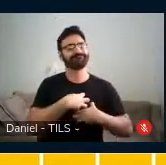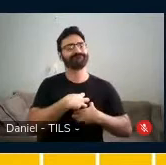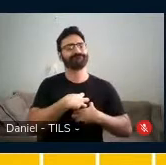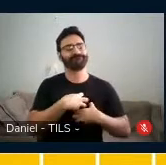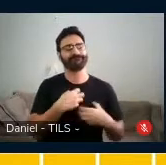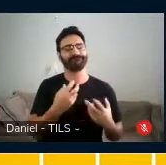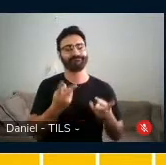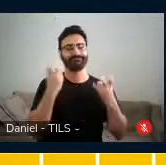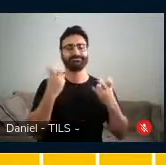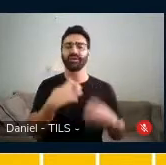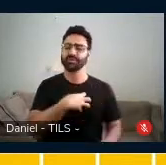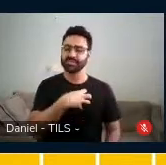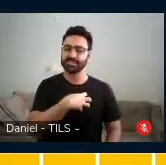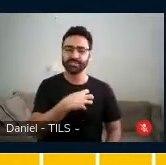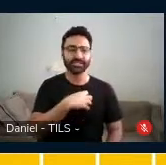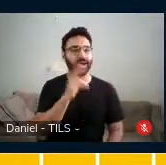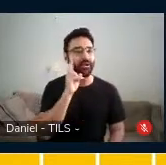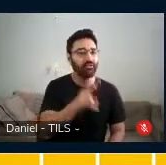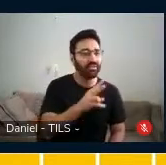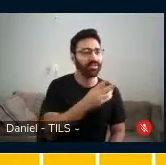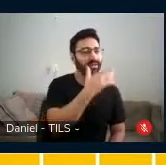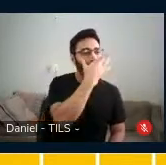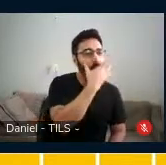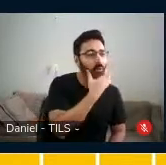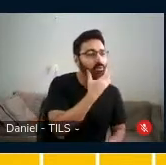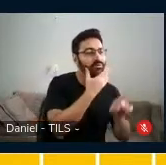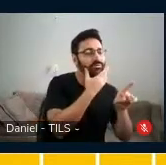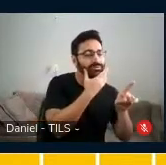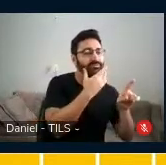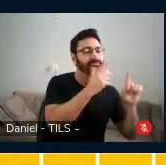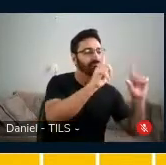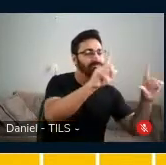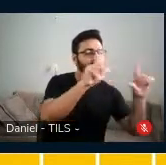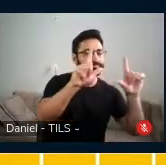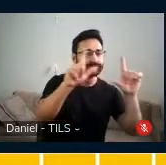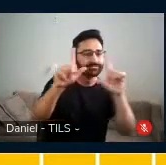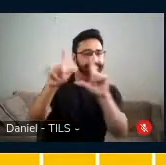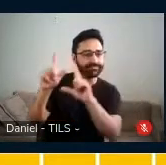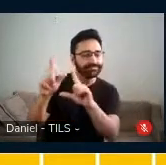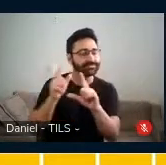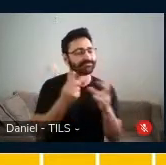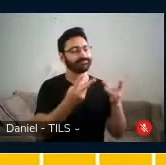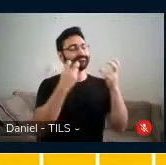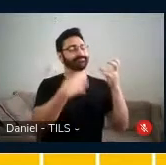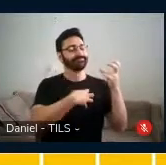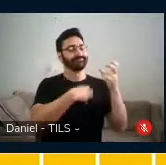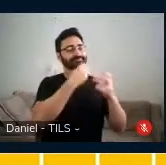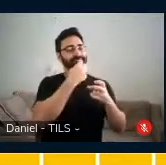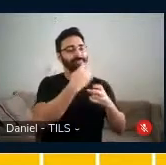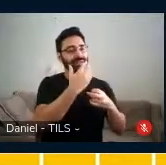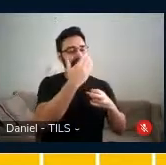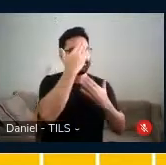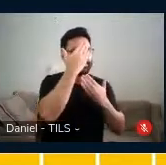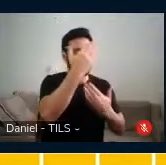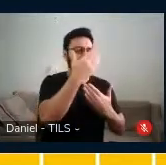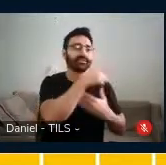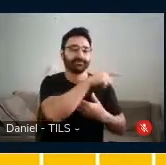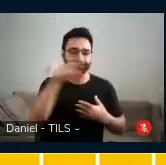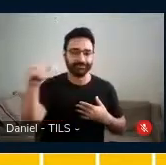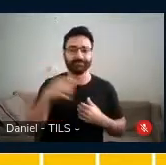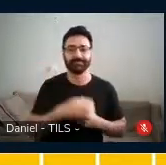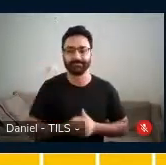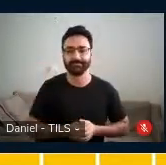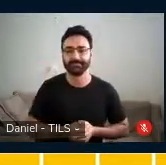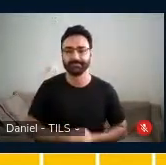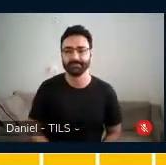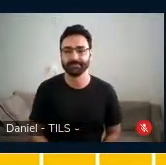eu vejo, assim, esses rostinhos conhecidos. E eu já agradeço de antemão. Então,